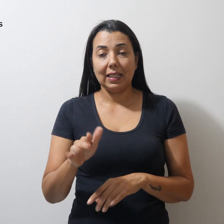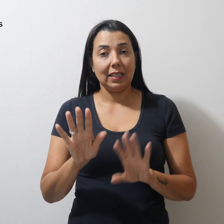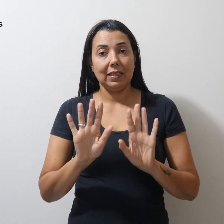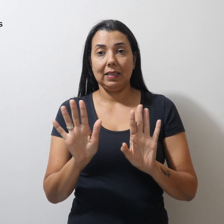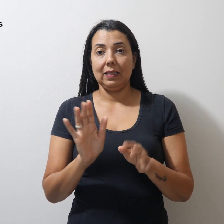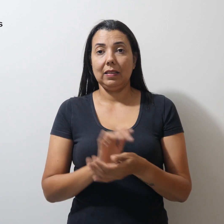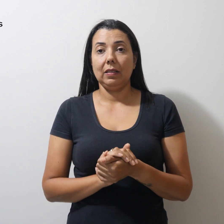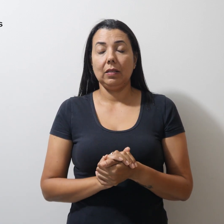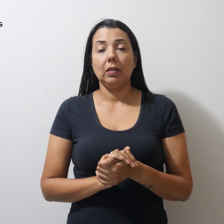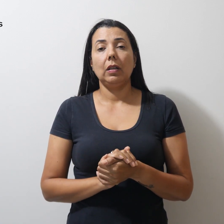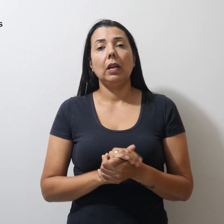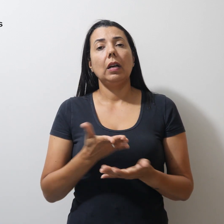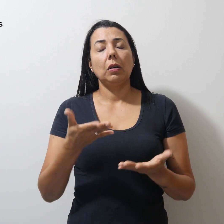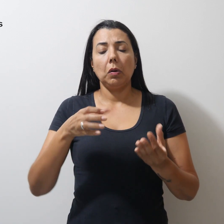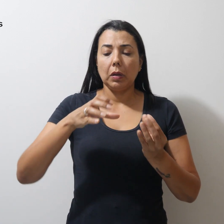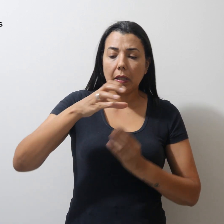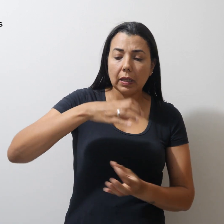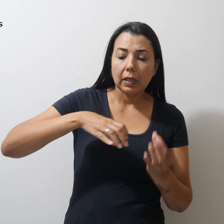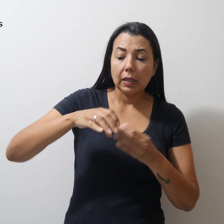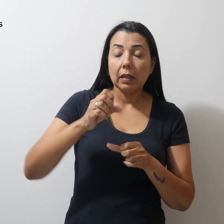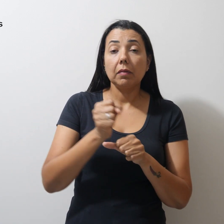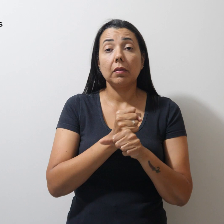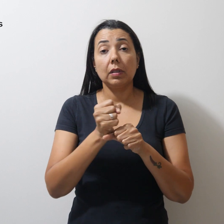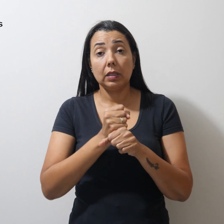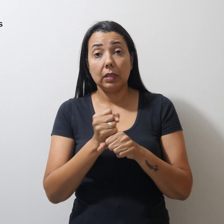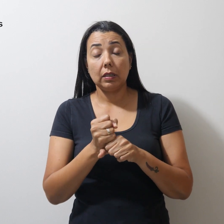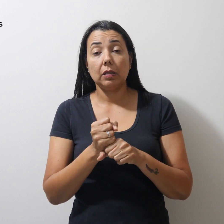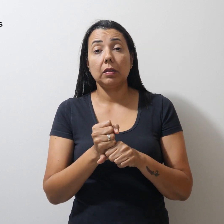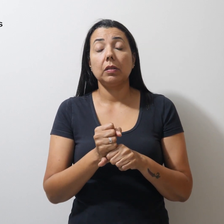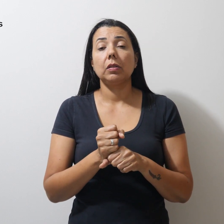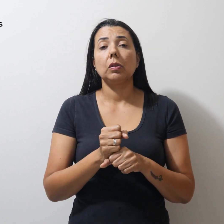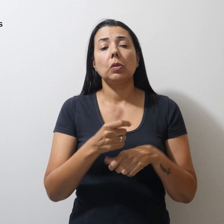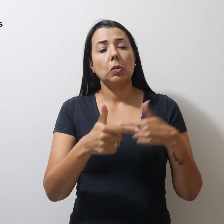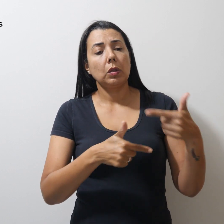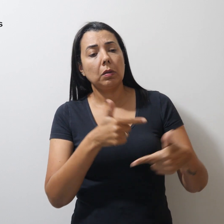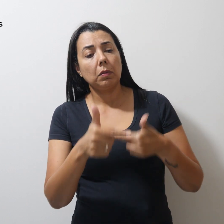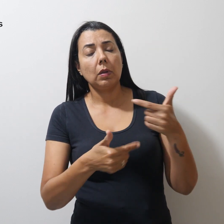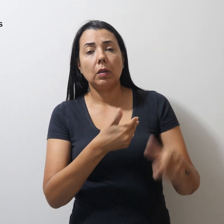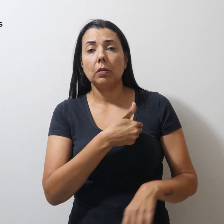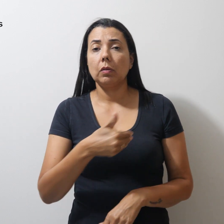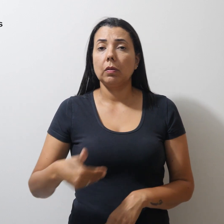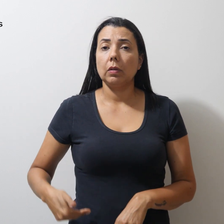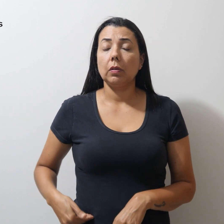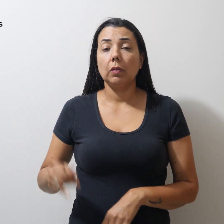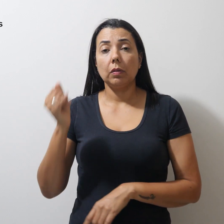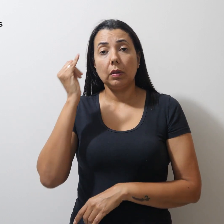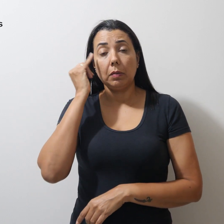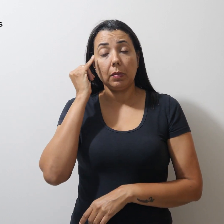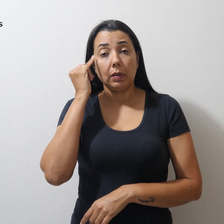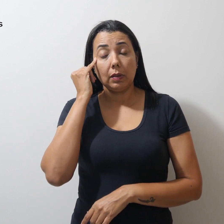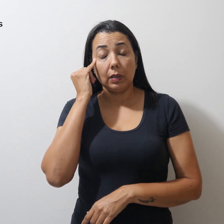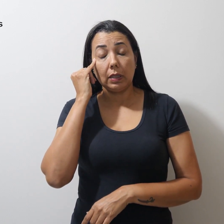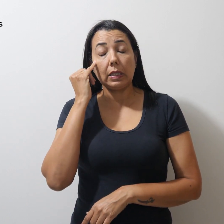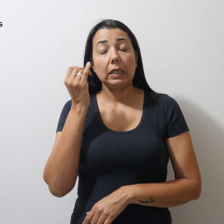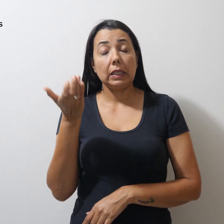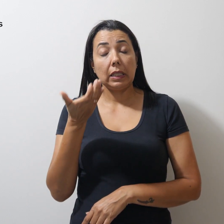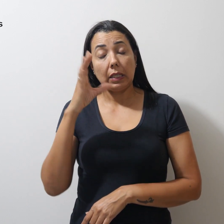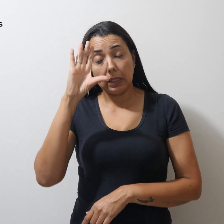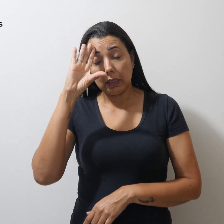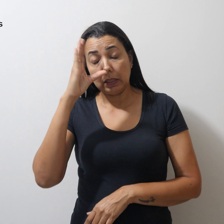Durante a greve deste ano, entre as ações que o governador Ibanez Rocha tomou para reprimir